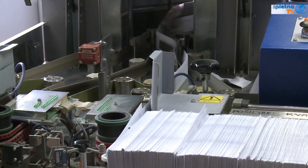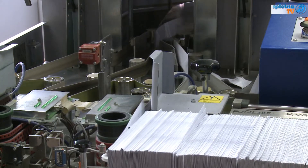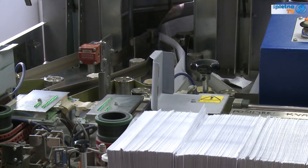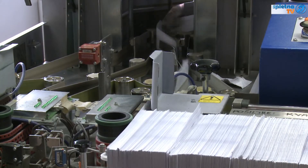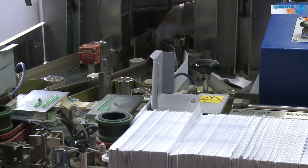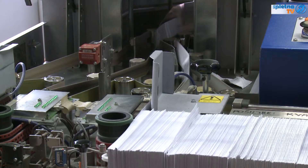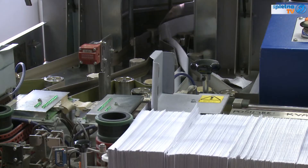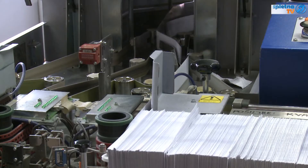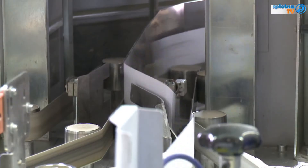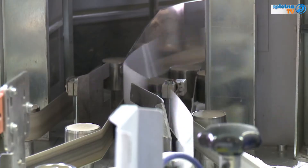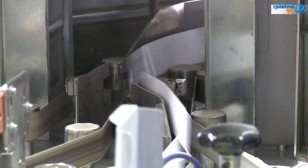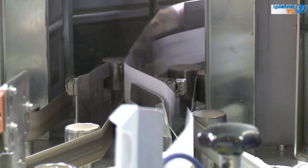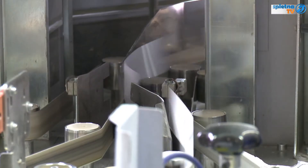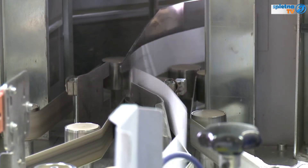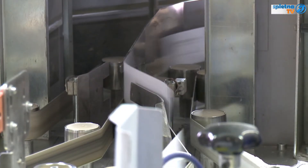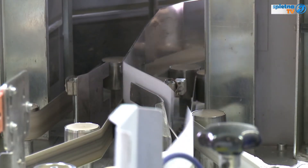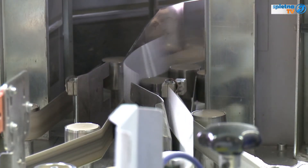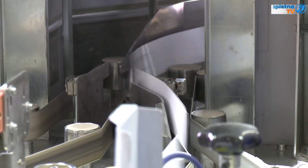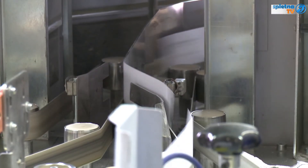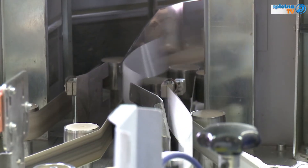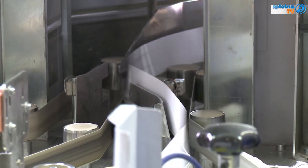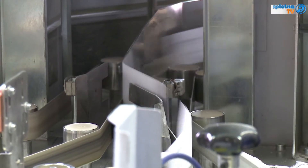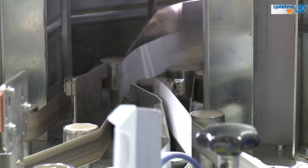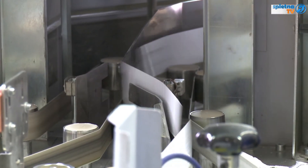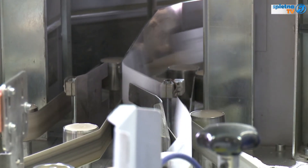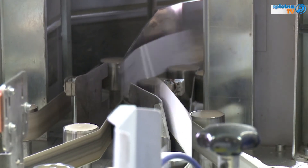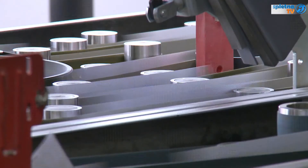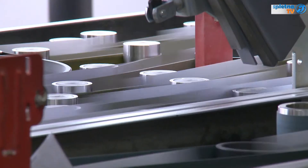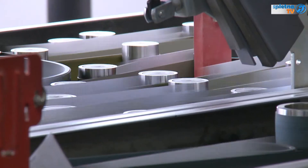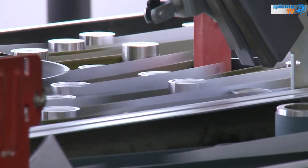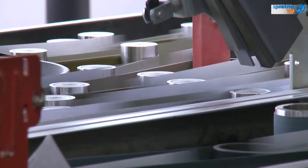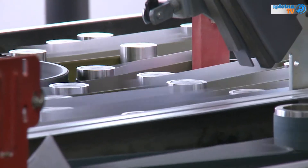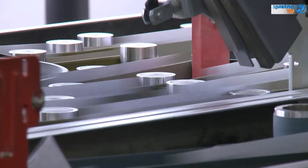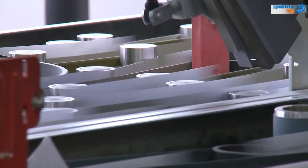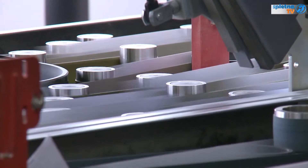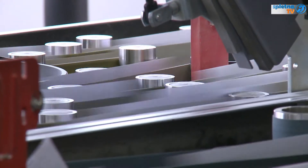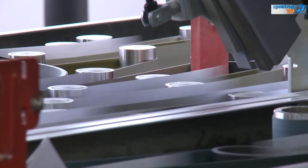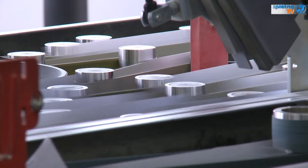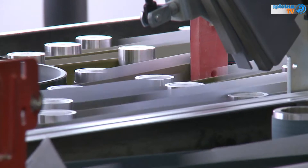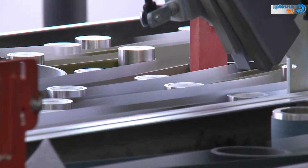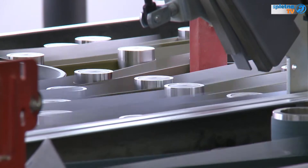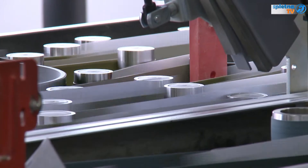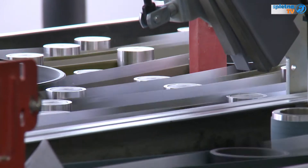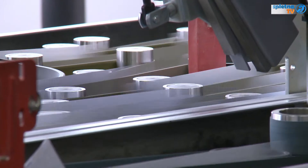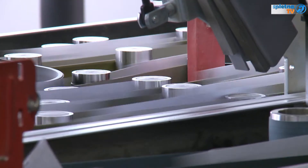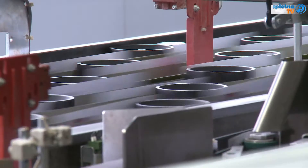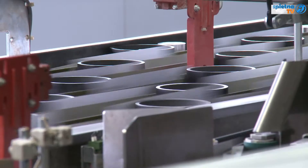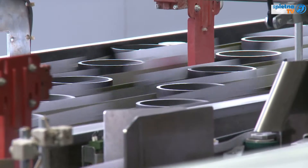Nisakam veđuri kakšenemacle To je napišno na druževno Hne